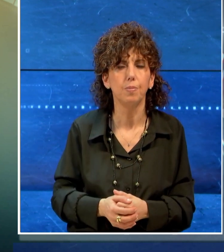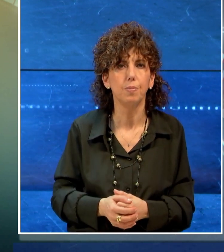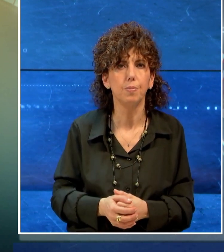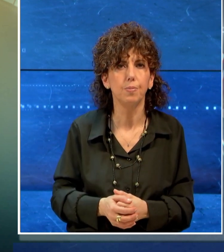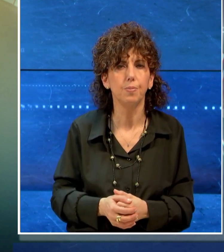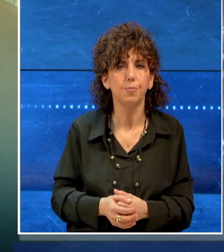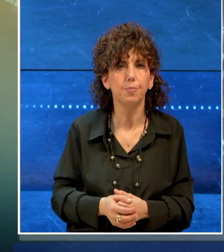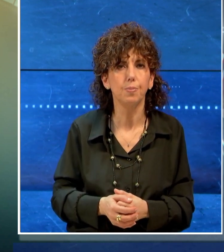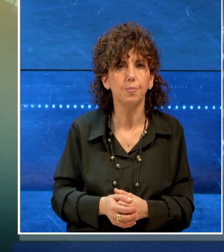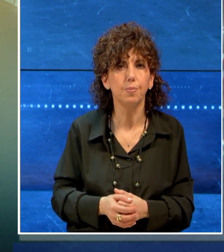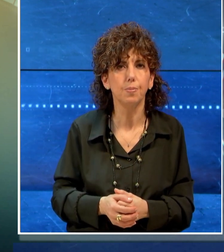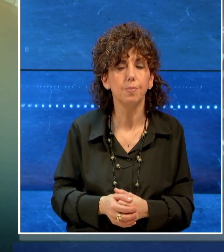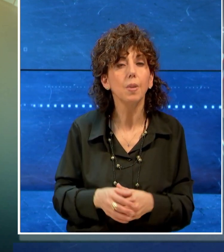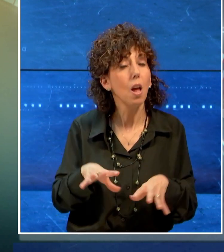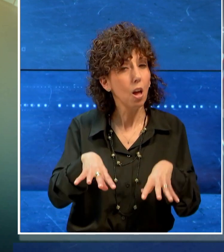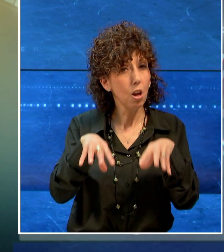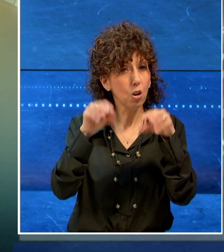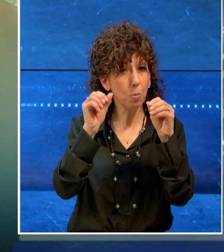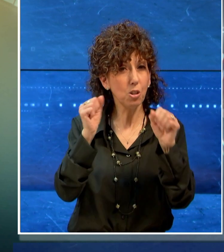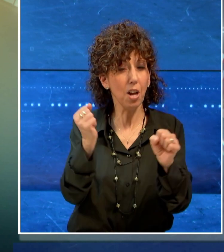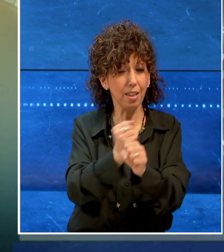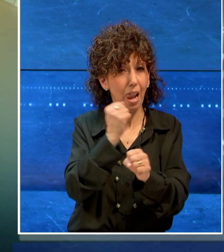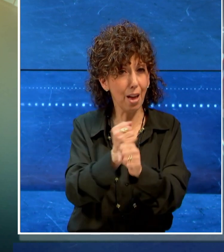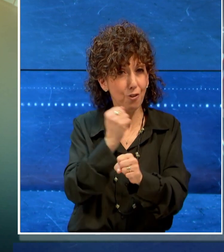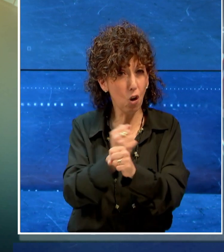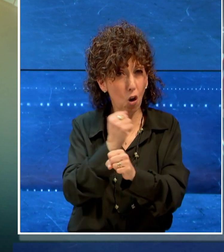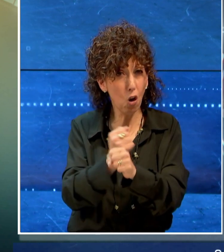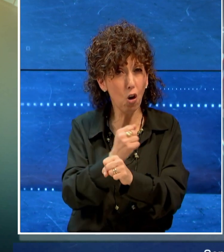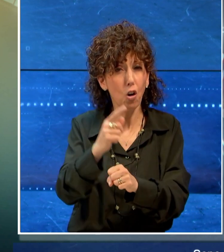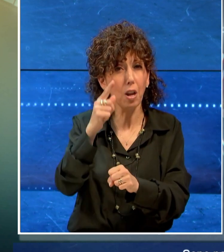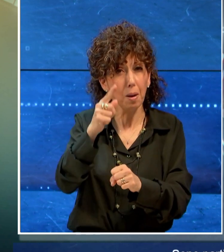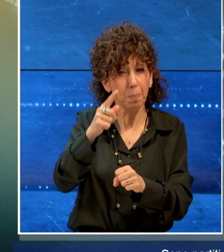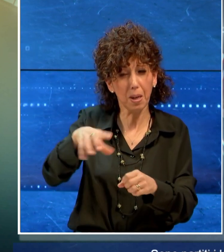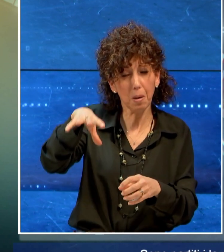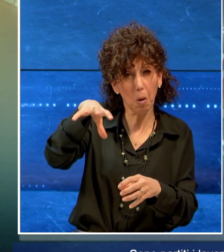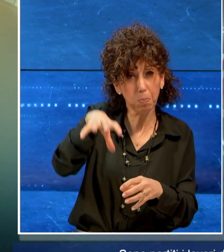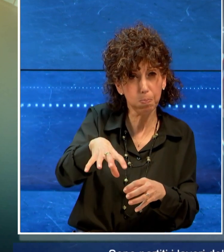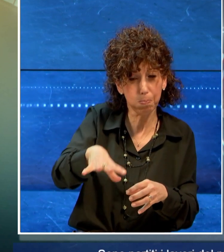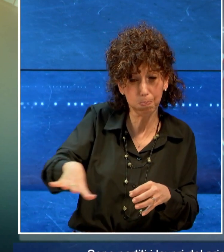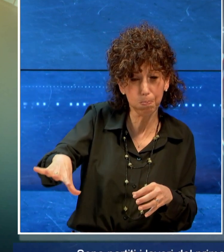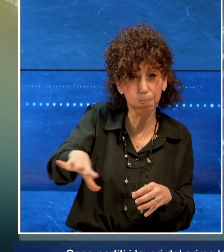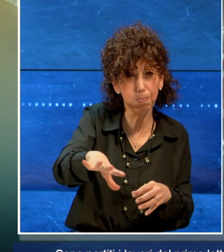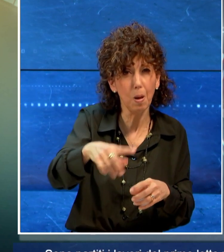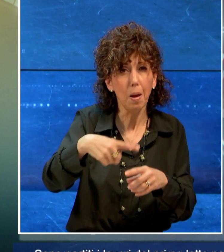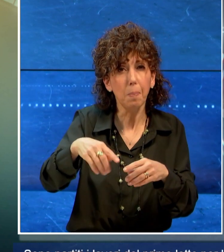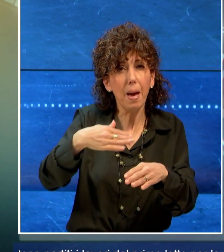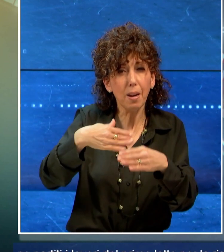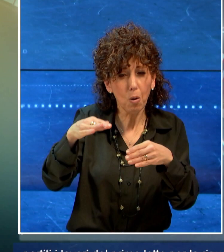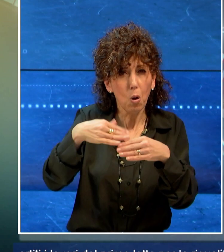Sono partiti i lavori del primo lotto per la riqualificazione del